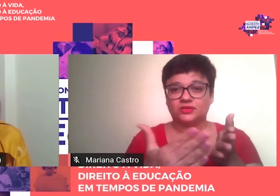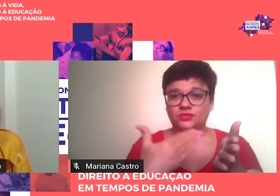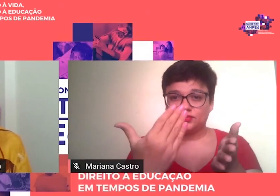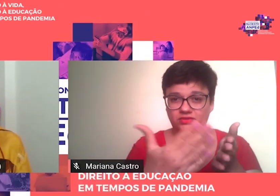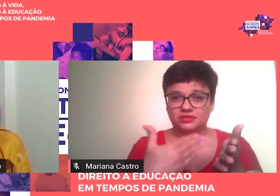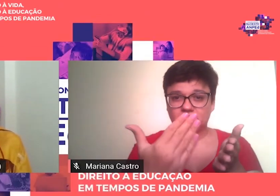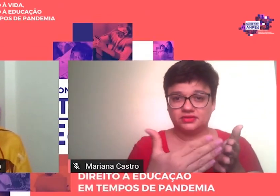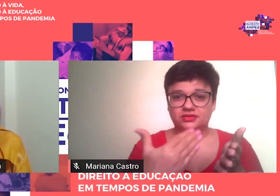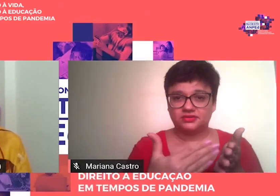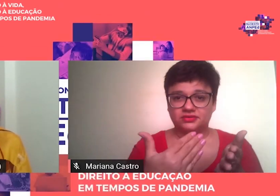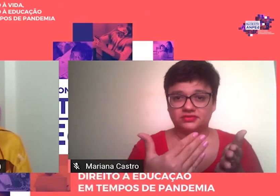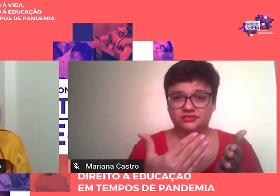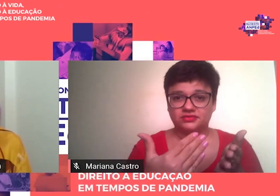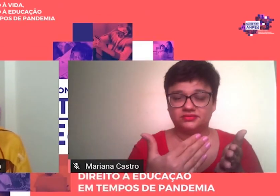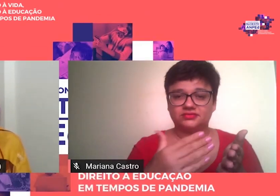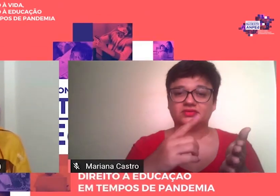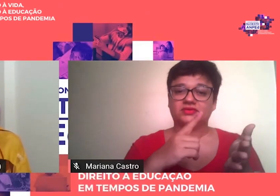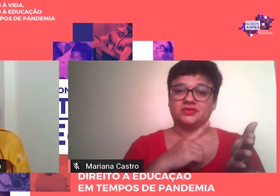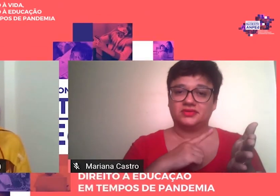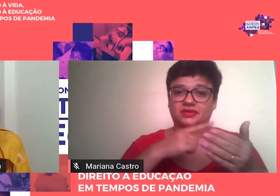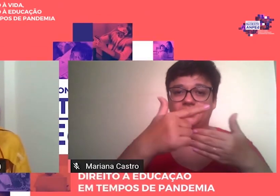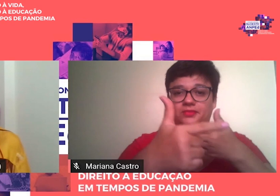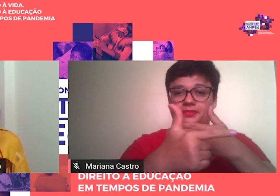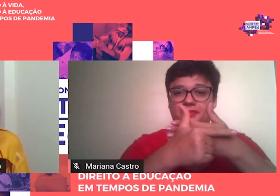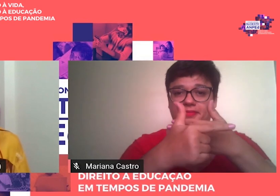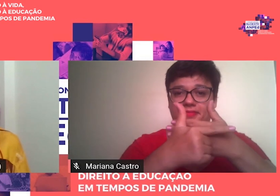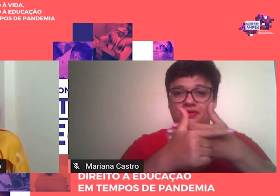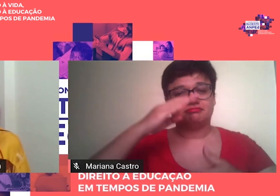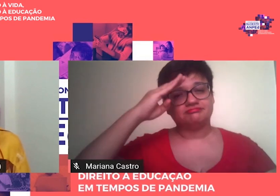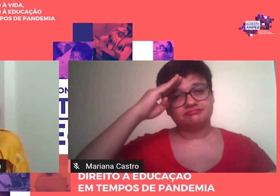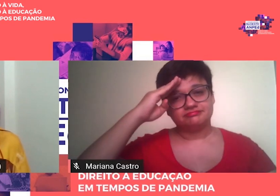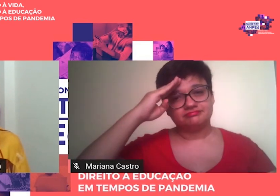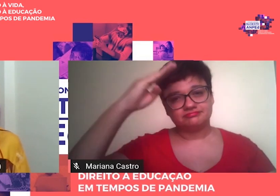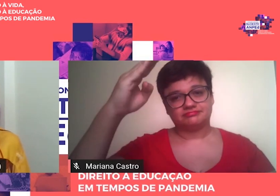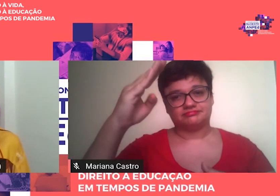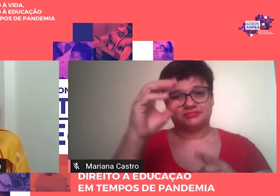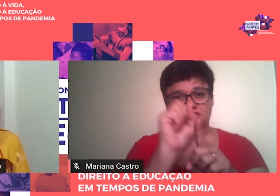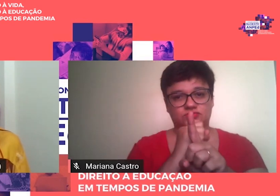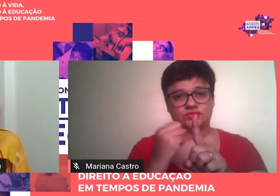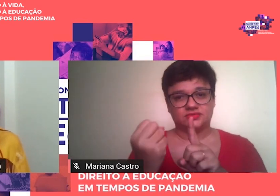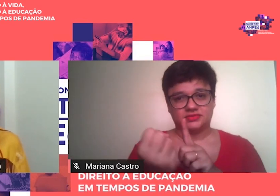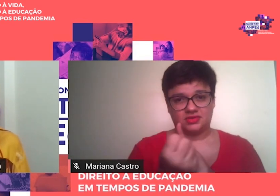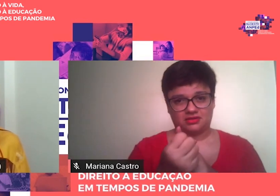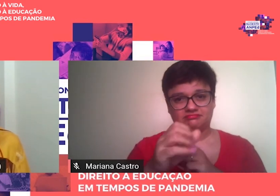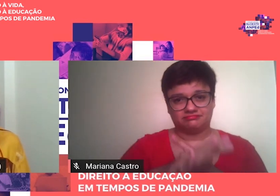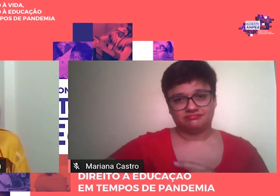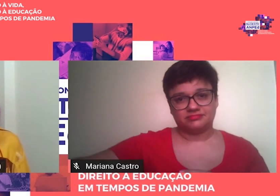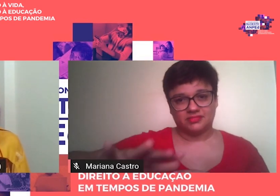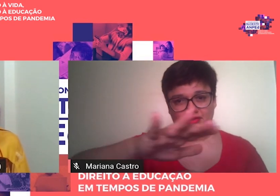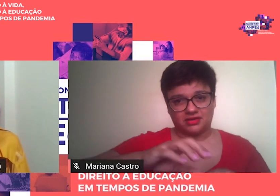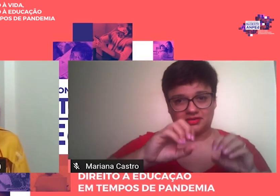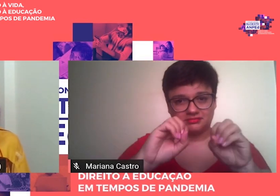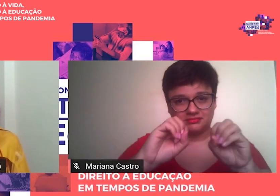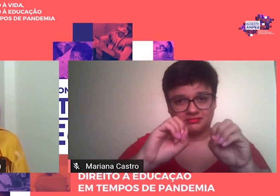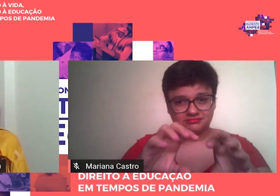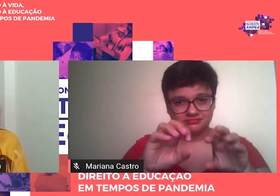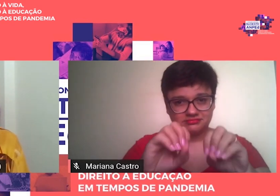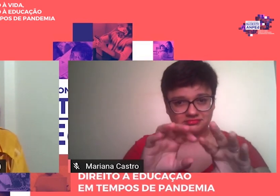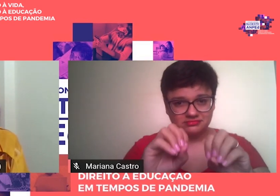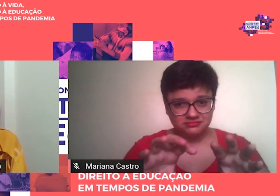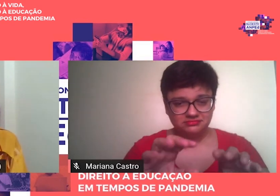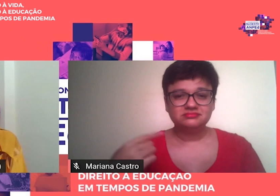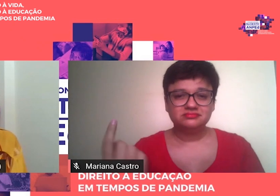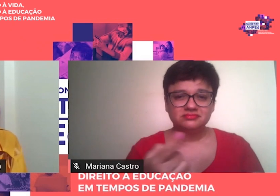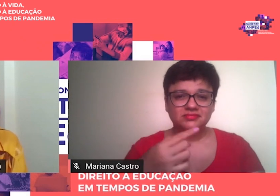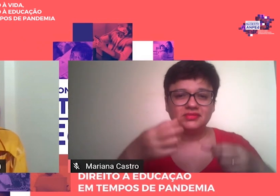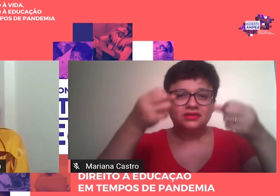um papel fundamental na produção no campo da educação. E quando a gente fala de um livro